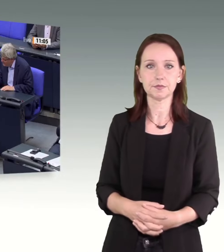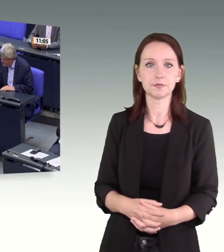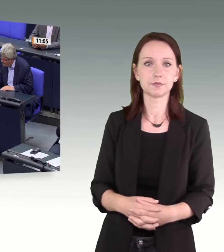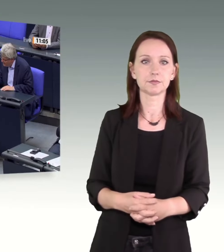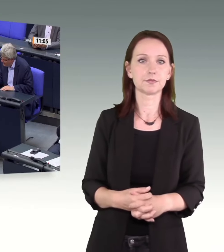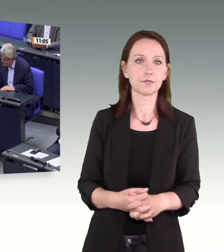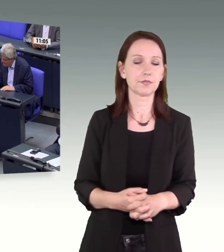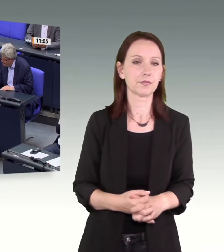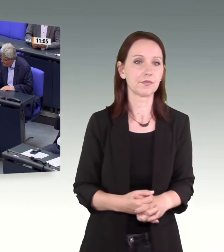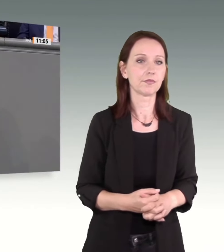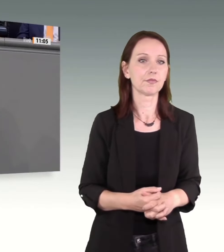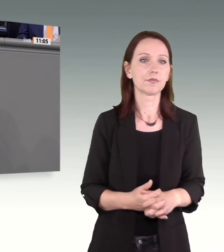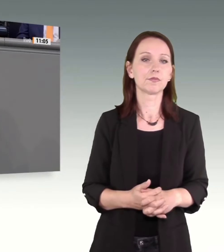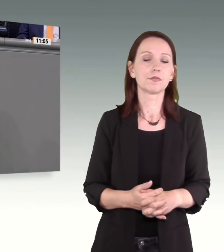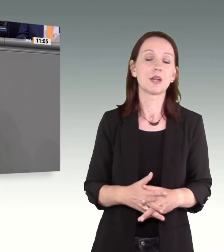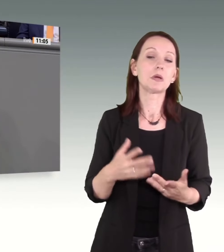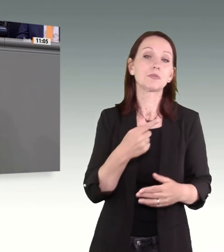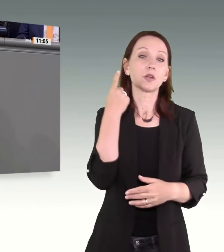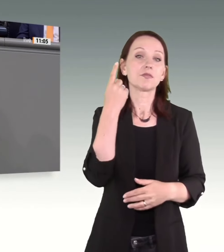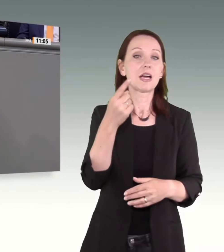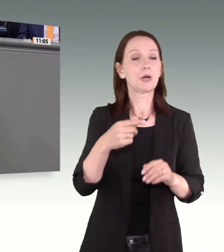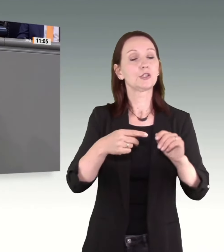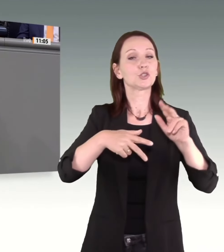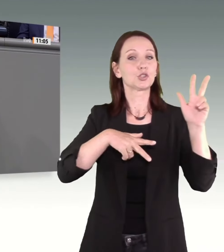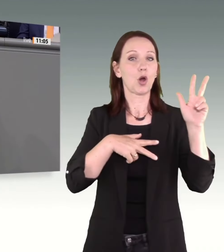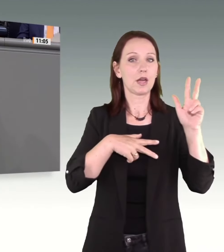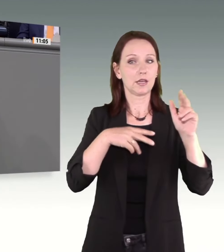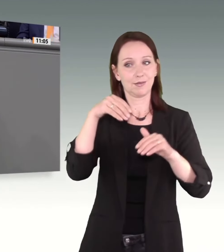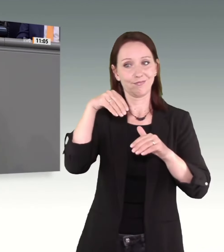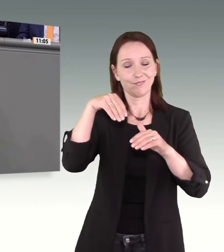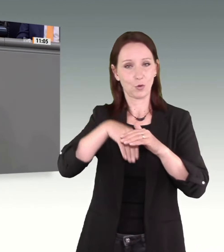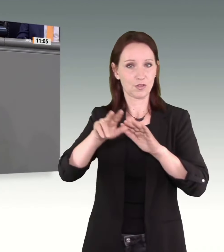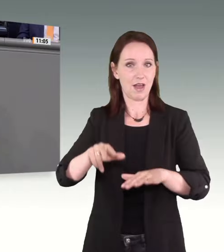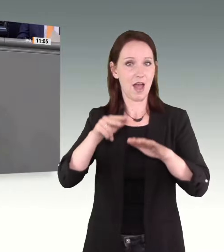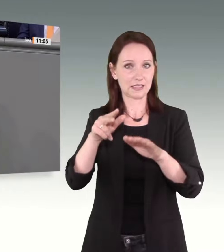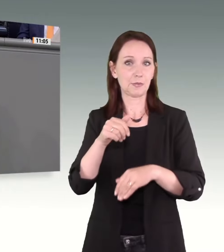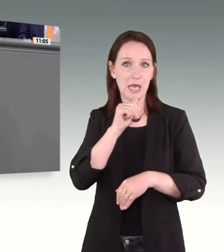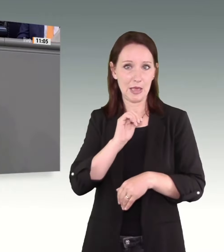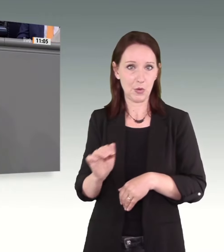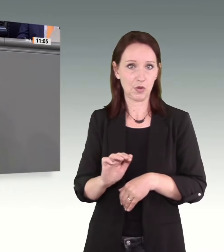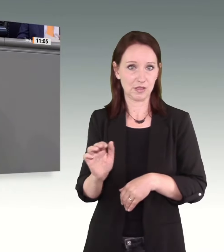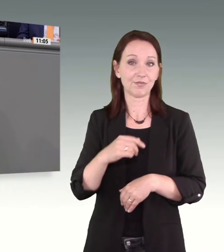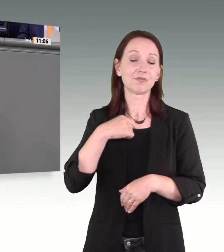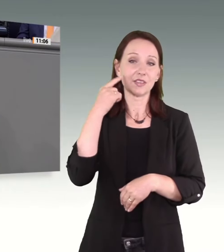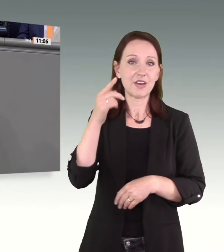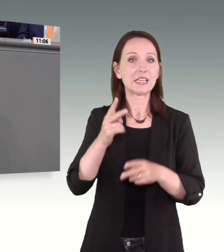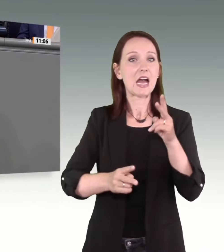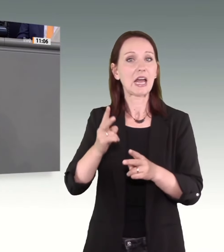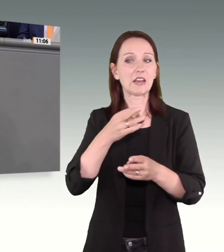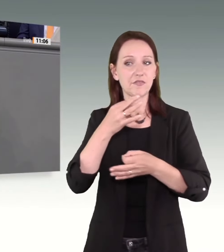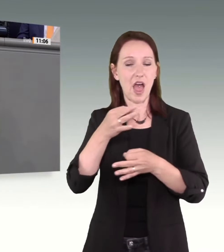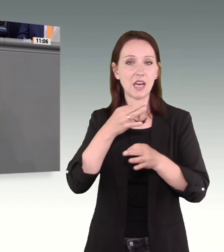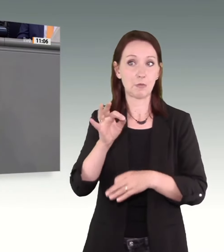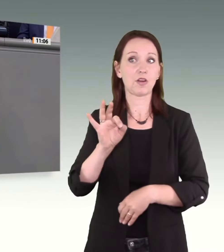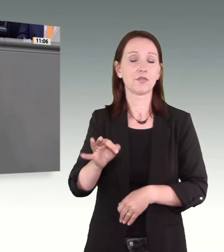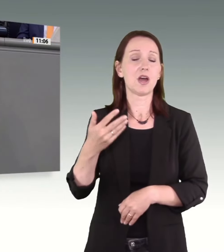Bei minderjährigen Zeugen wissen wir, dass gerichtliche Vernehmungen eine erhebliche Belastung darstellen. Das gilt für alle Zeugen aber hier besonders. Und